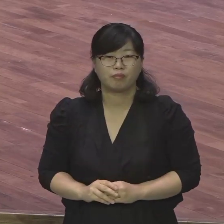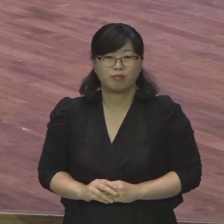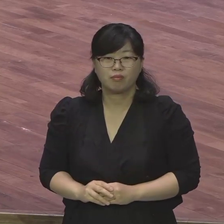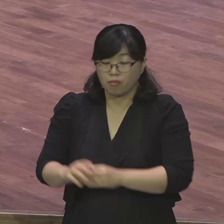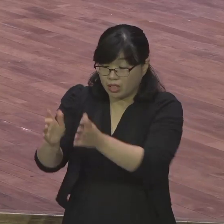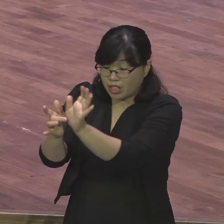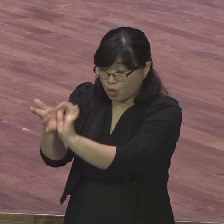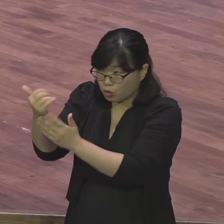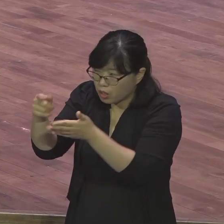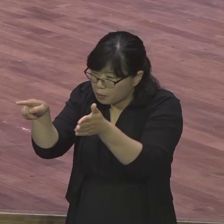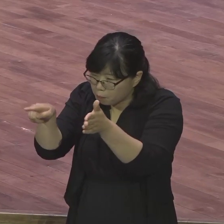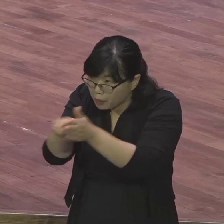하나의 나라 상속받으니까